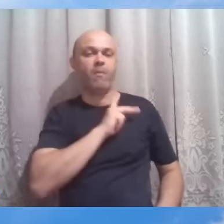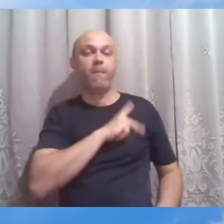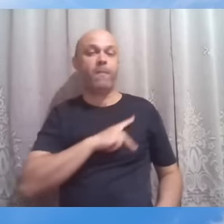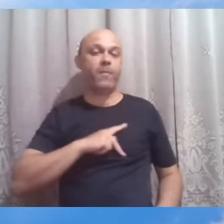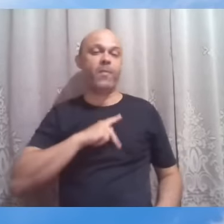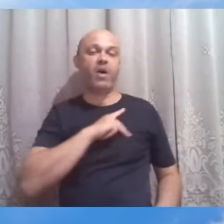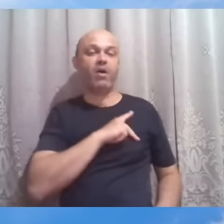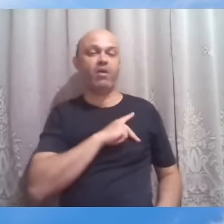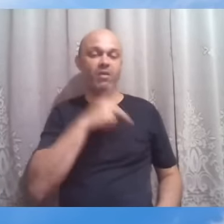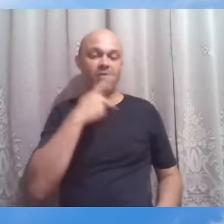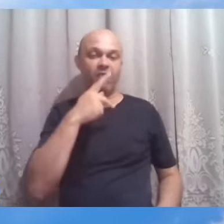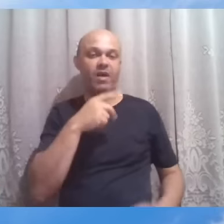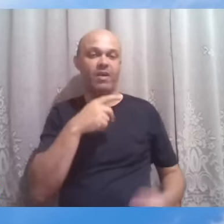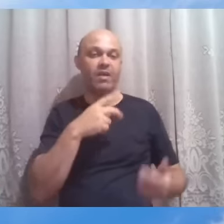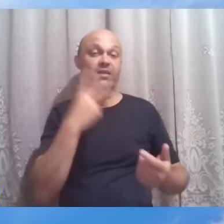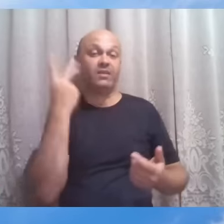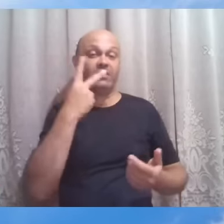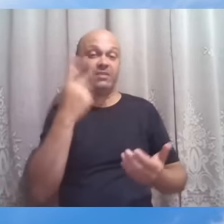sua segunda epístola aos corintios.